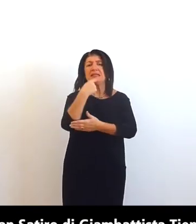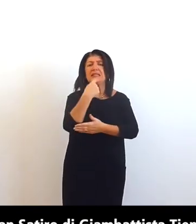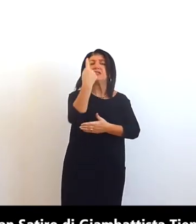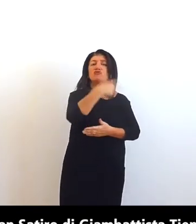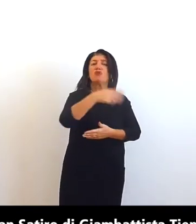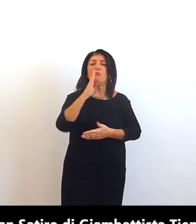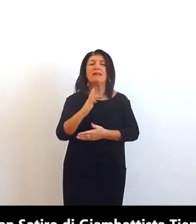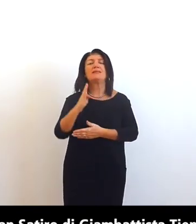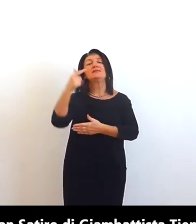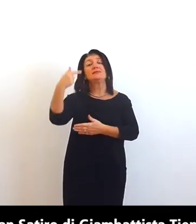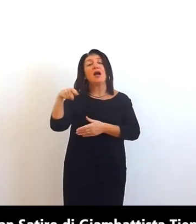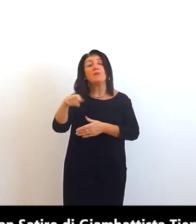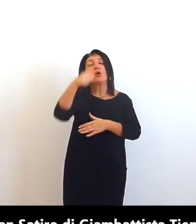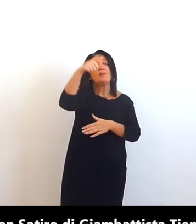1770